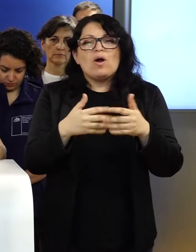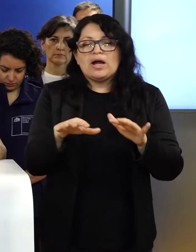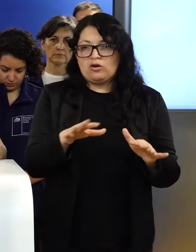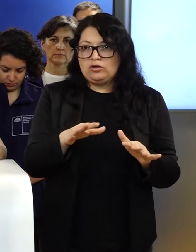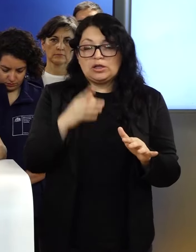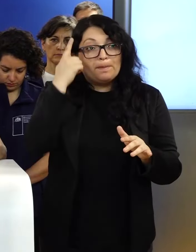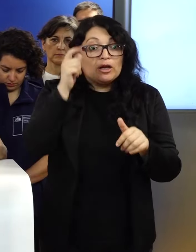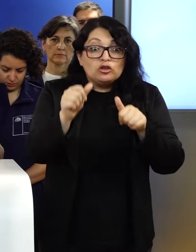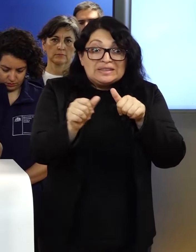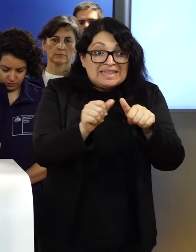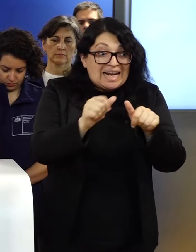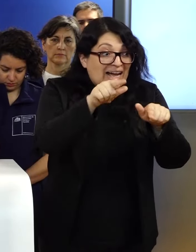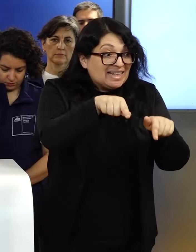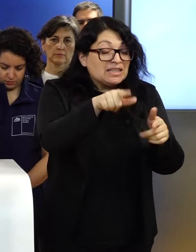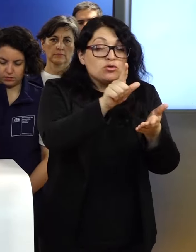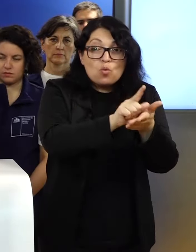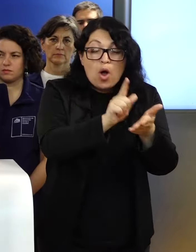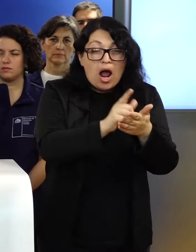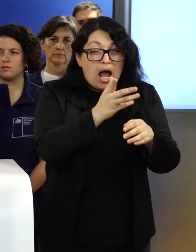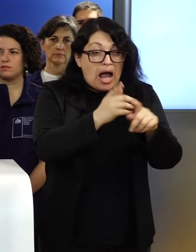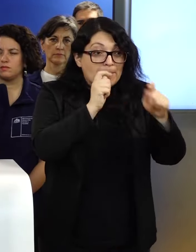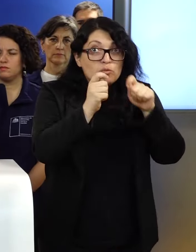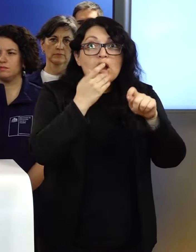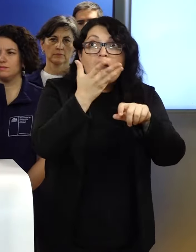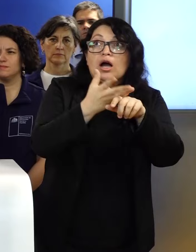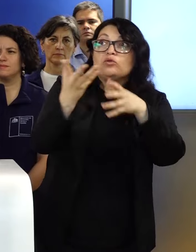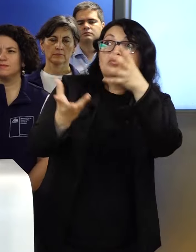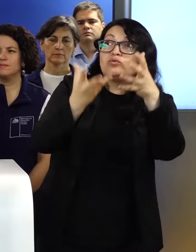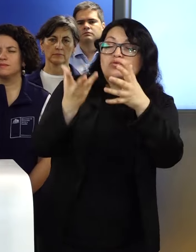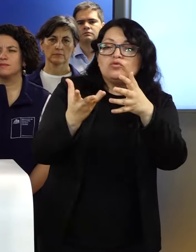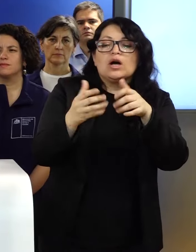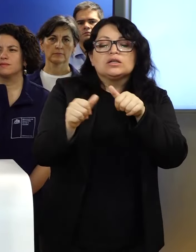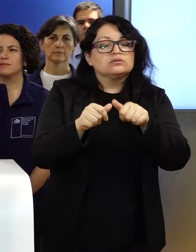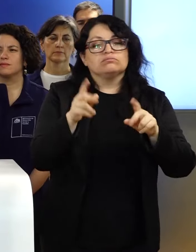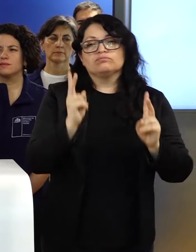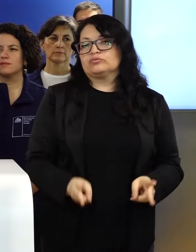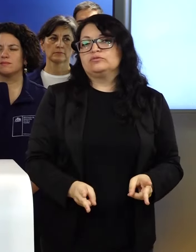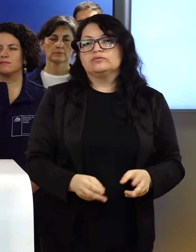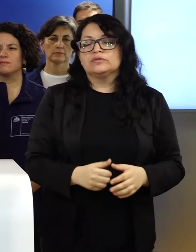riesgo donde está, digamos, desarrollándose el incendio actualmente.